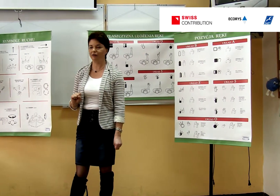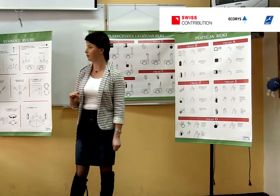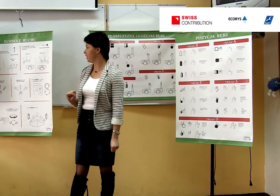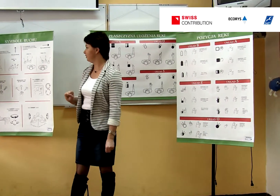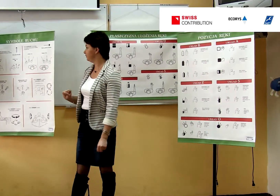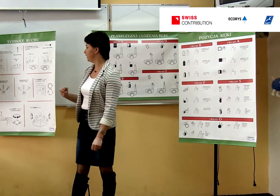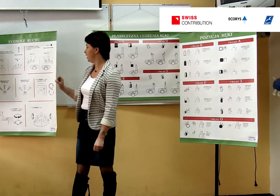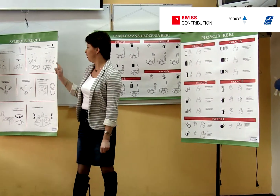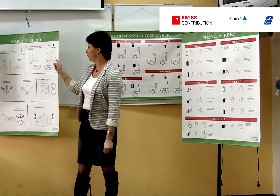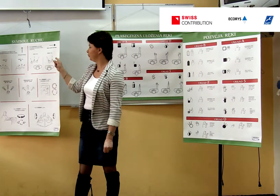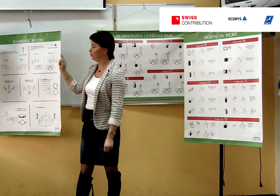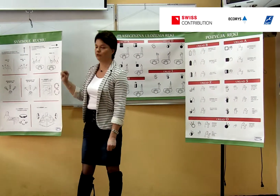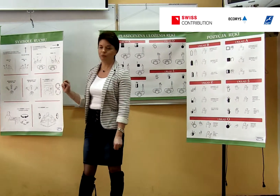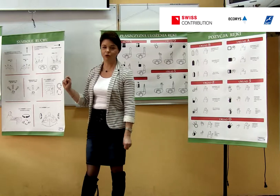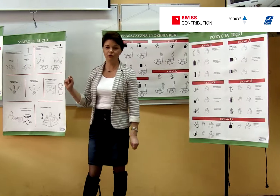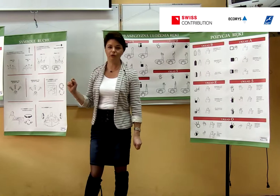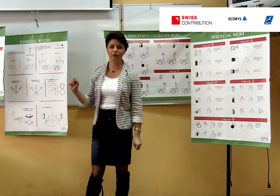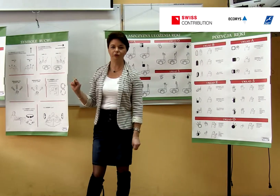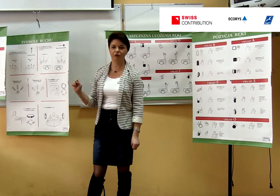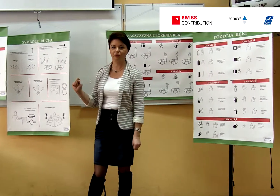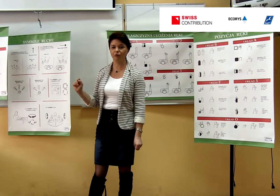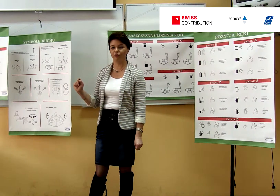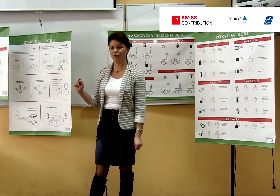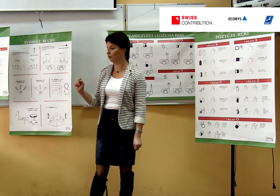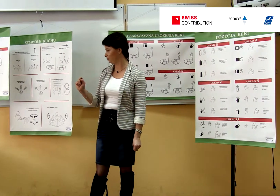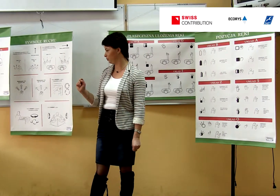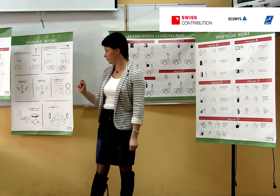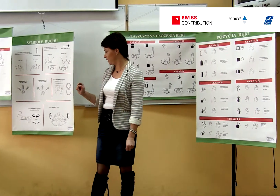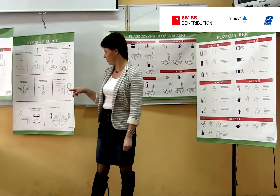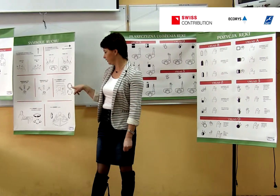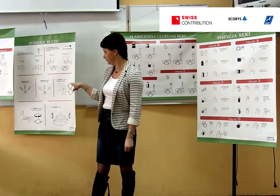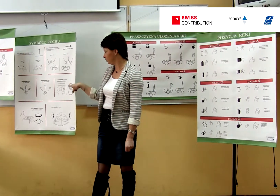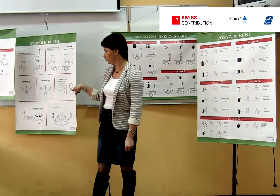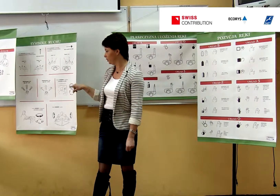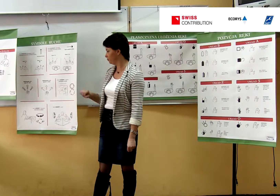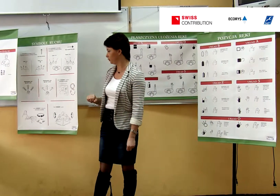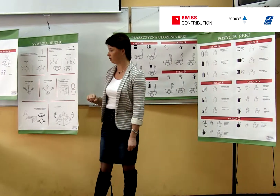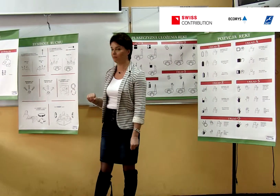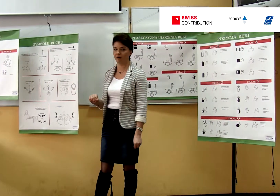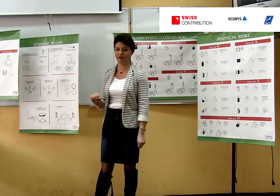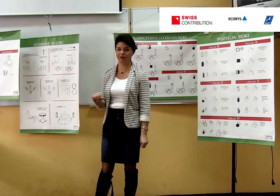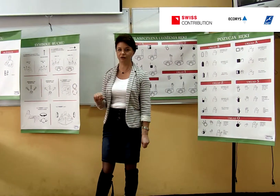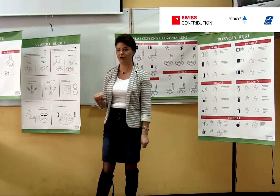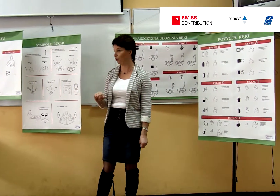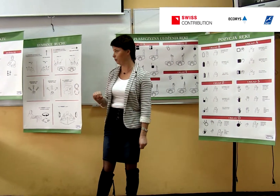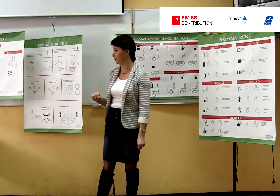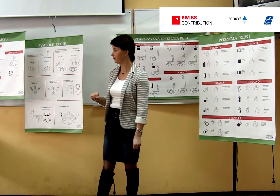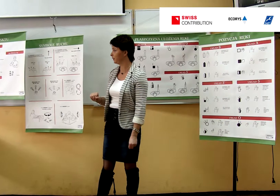określające ruch do przodu, do tyłu, w dół i w górę oraz ruchy poziome, okrężne lub proste.